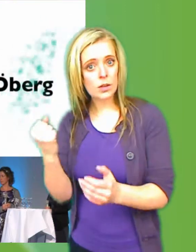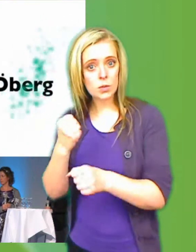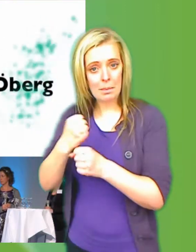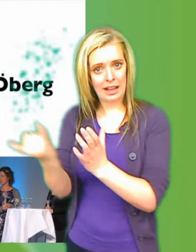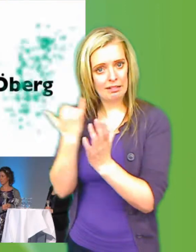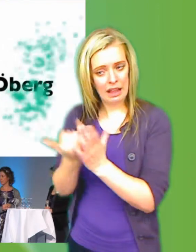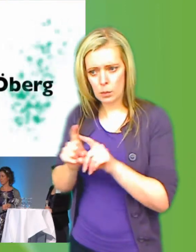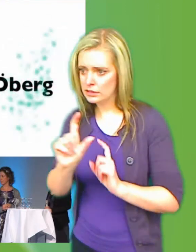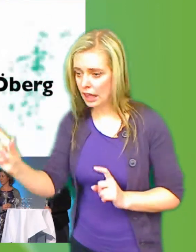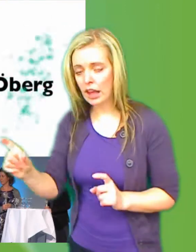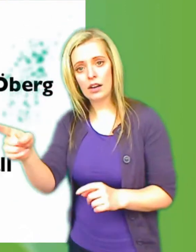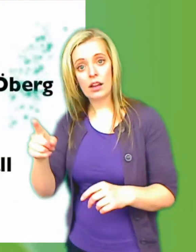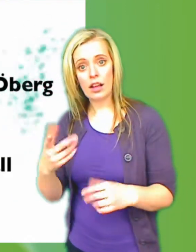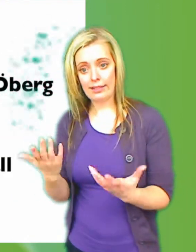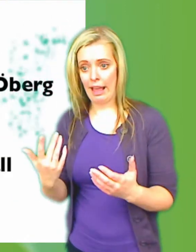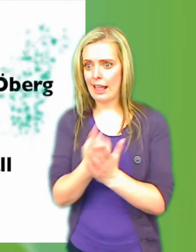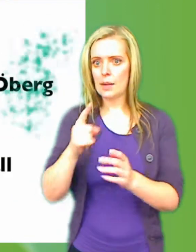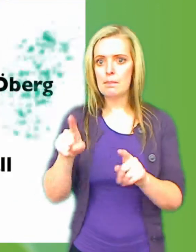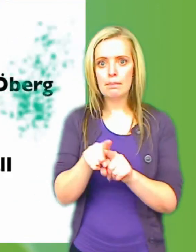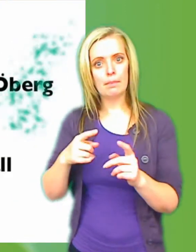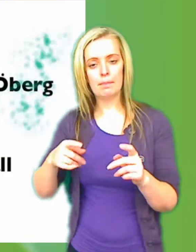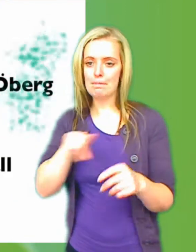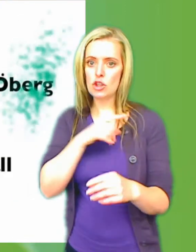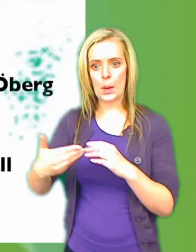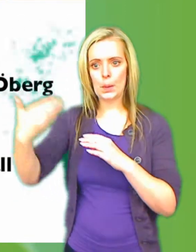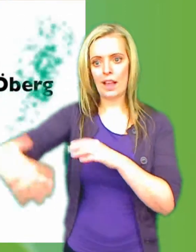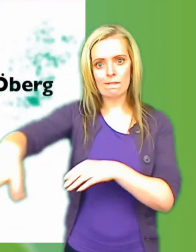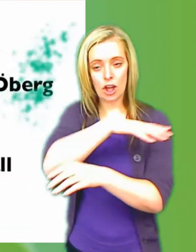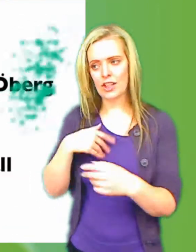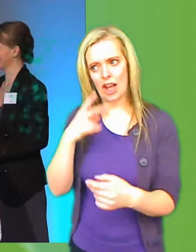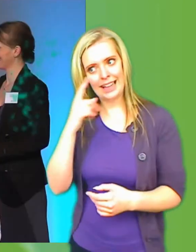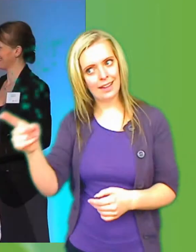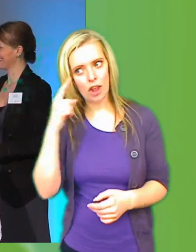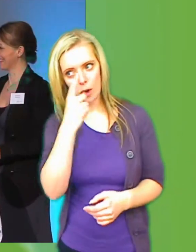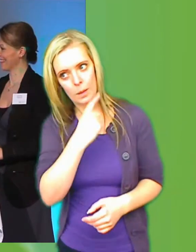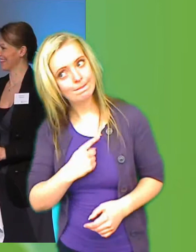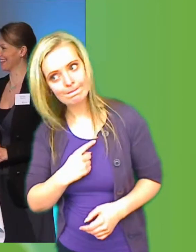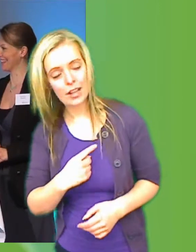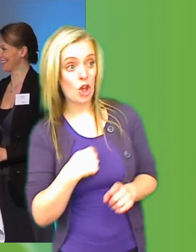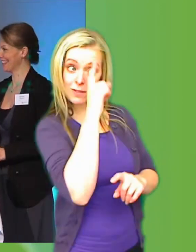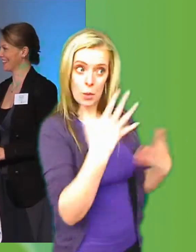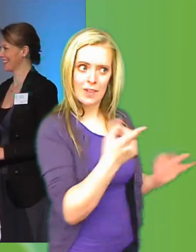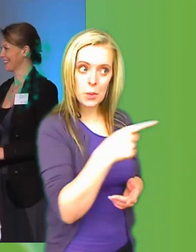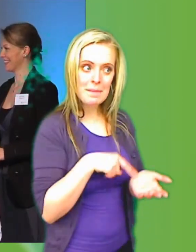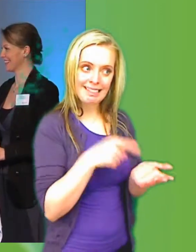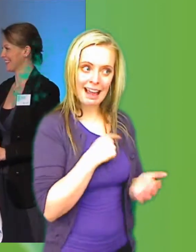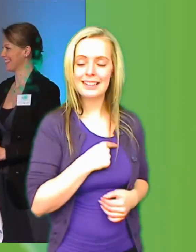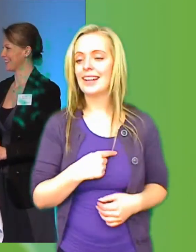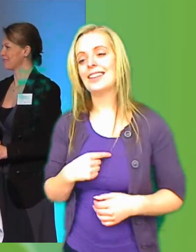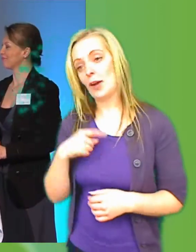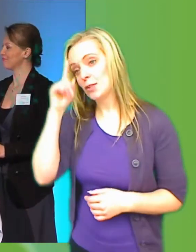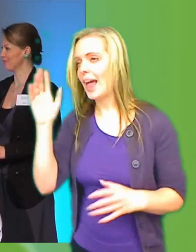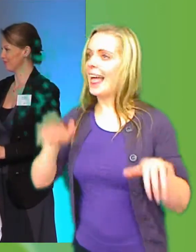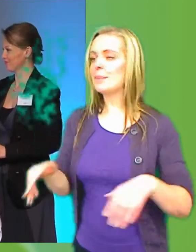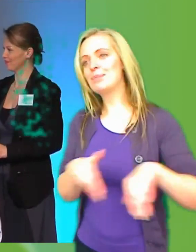händer så mycket ute på fältet? Det ser jag i dina ögon att det inte gör. Jag förstår inte vad du menar. Jag förstår. Vi